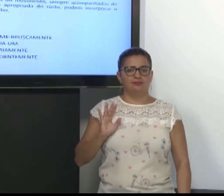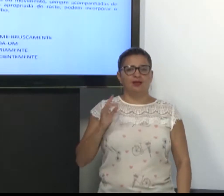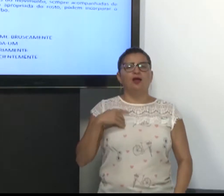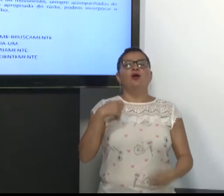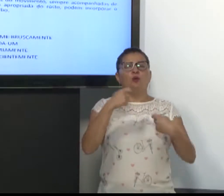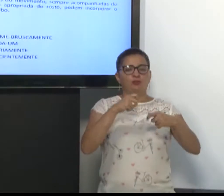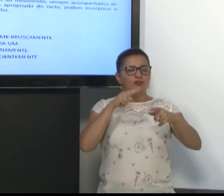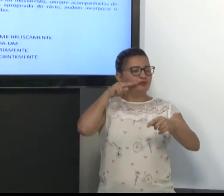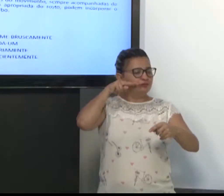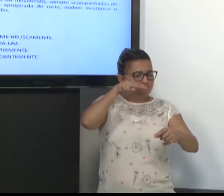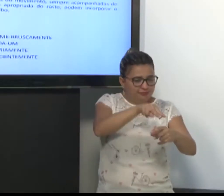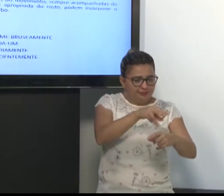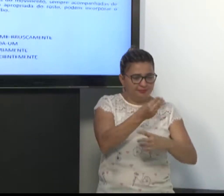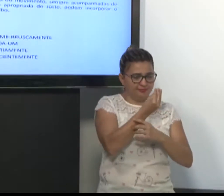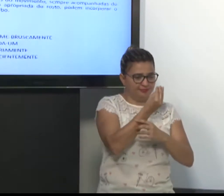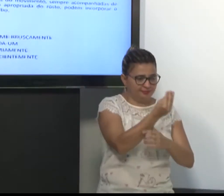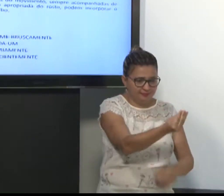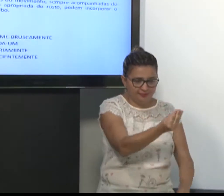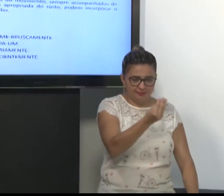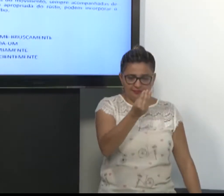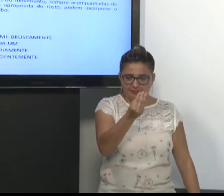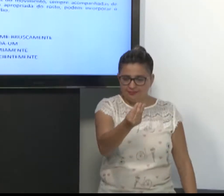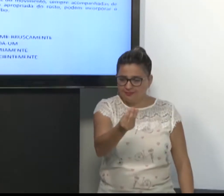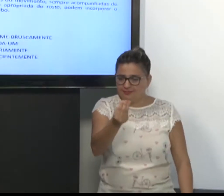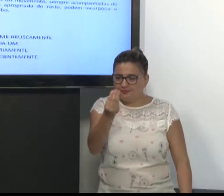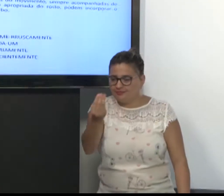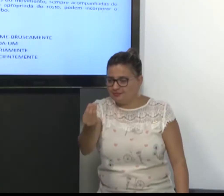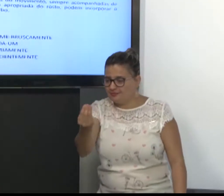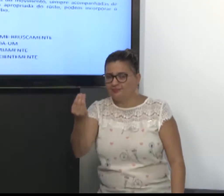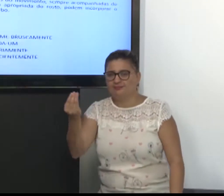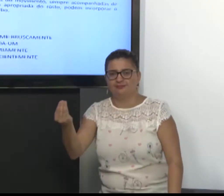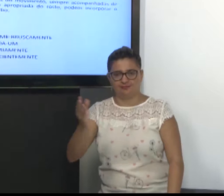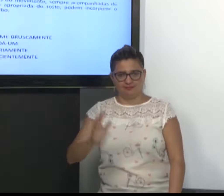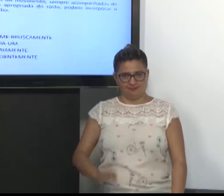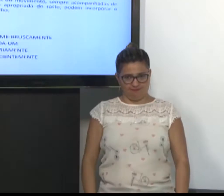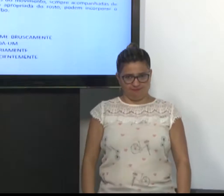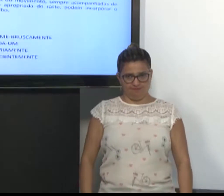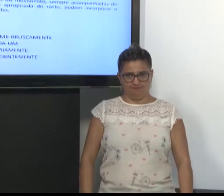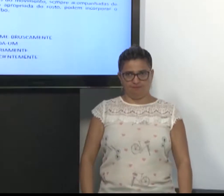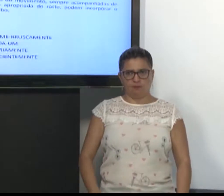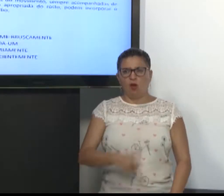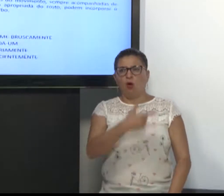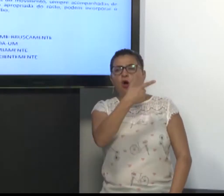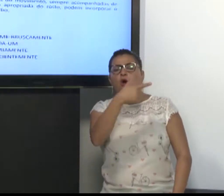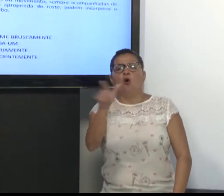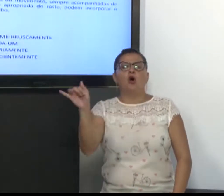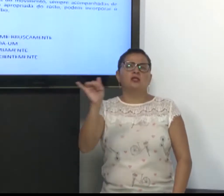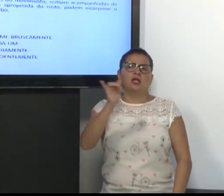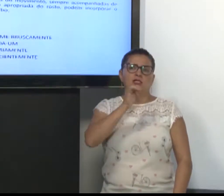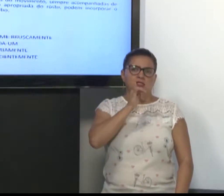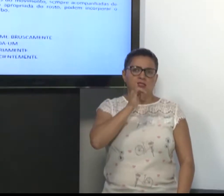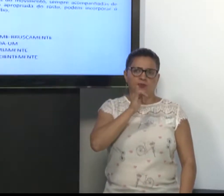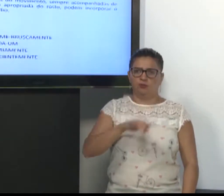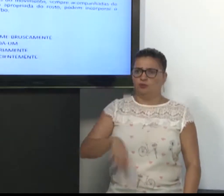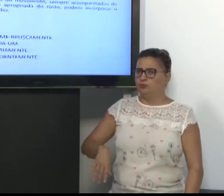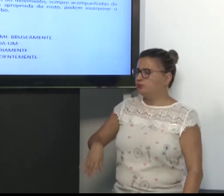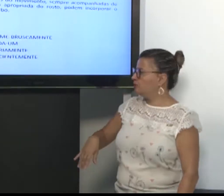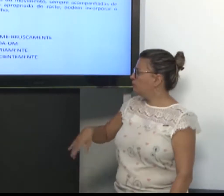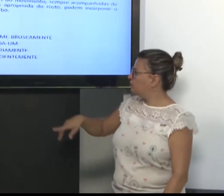movimento. Eu não posso sinalizar sem olhar. Esse é o sinal de dar e a gente acompanha com o olhar. Outro